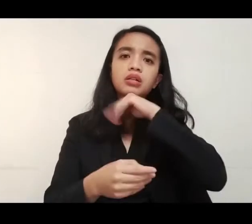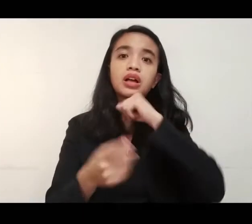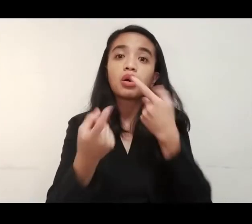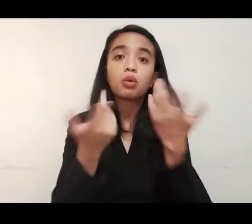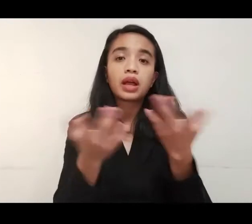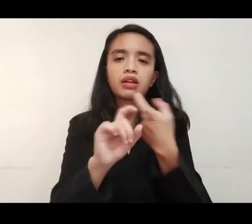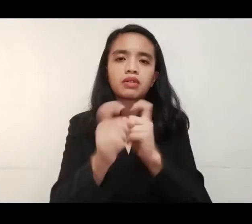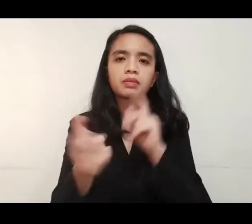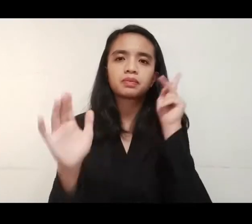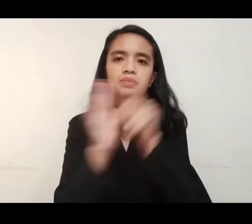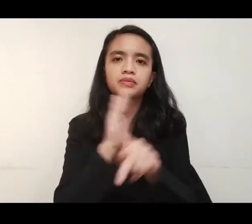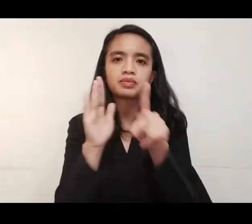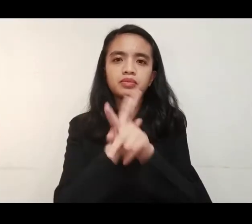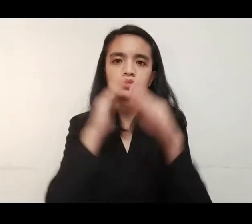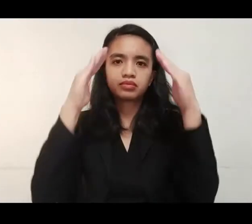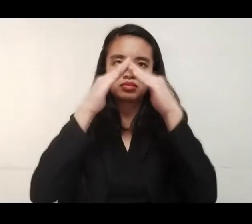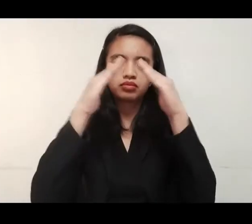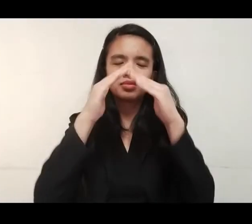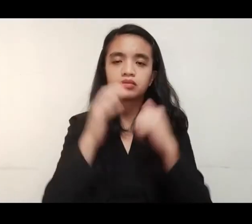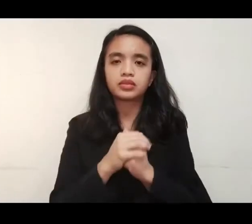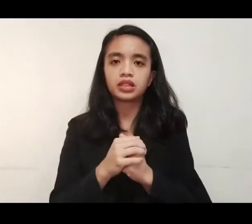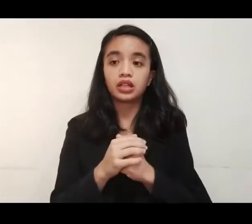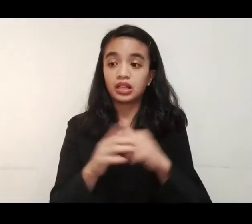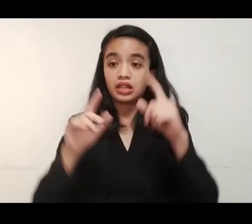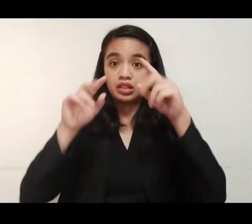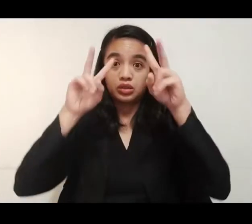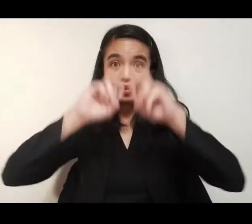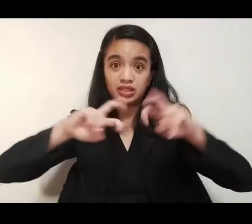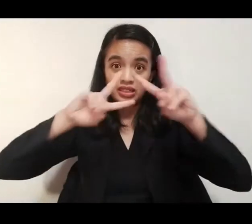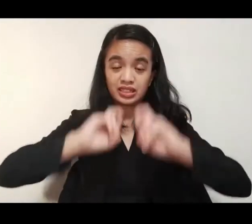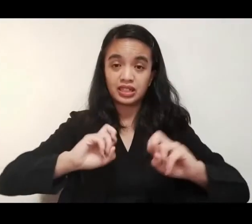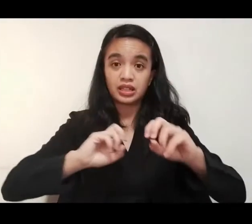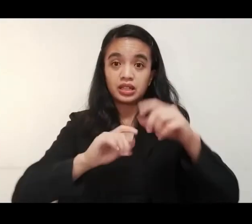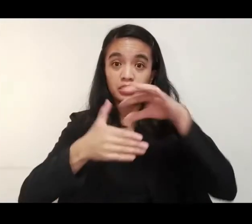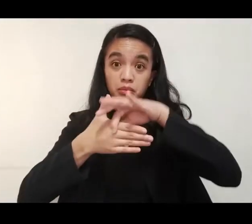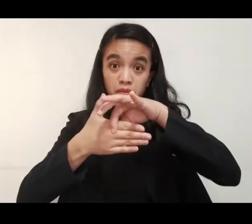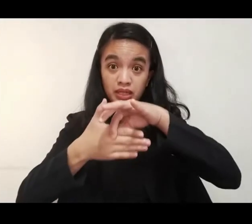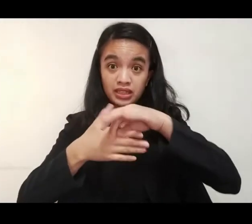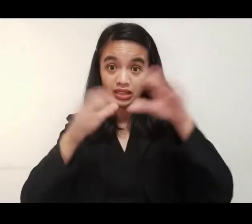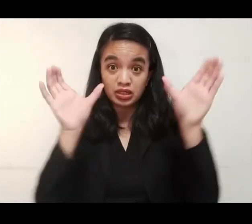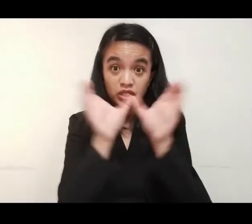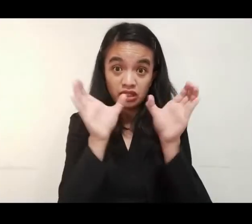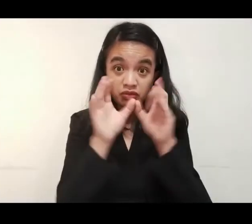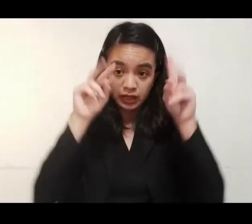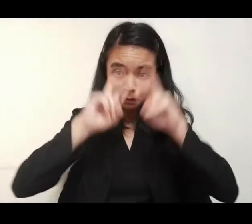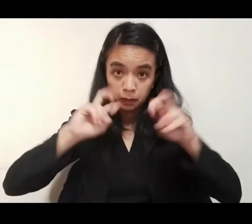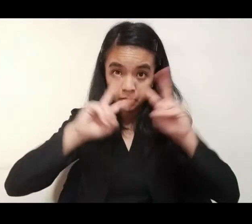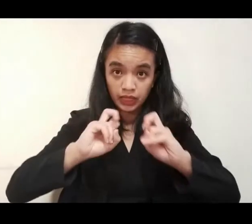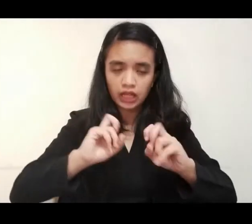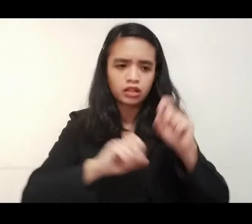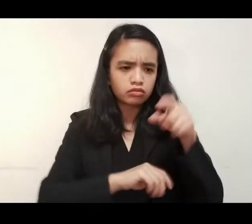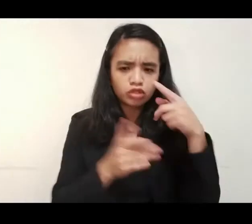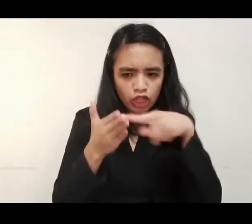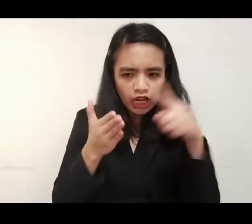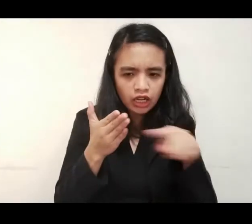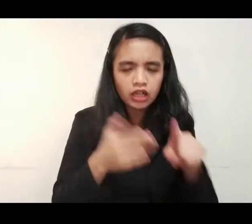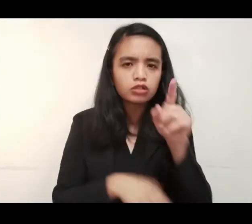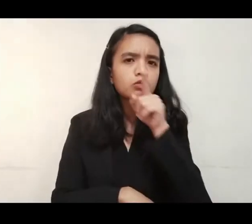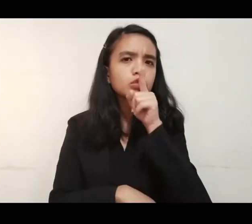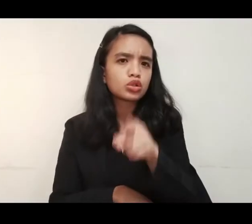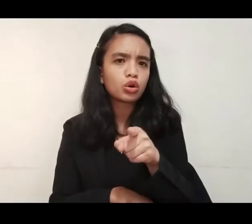mga talipapa ang mga karne na nagmula sa slaughterhouse. Yung sinasabi nga yung meat inspection certificate, yun talagang tinitigdan yun namin para